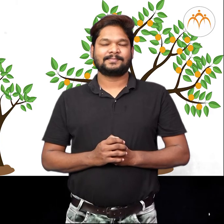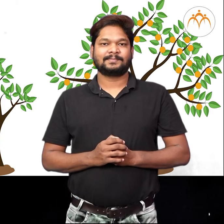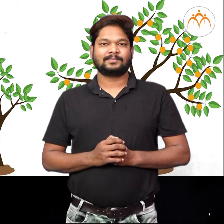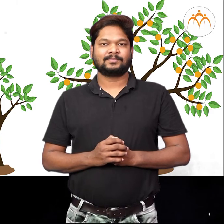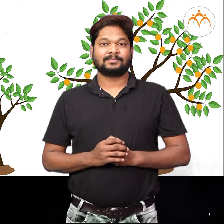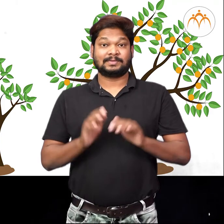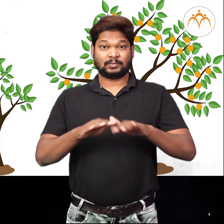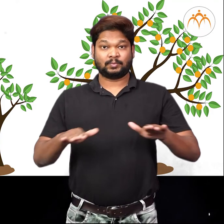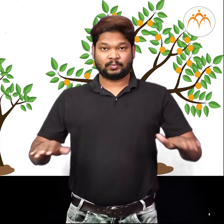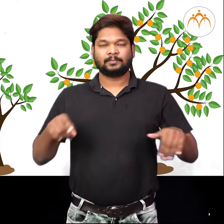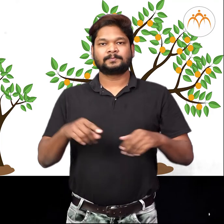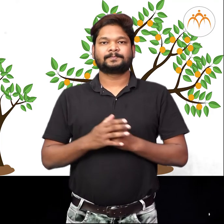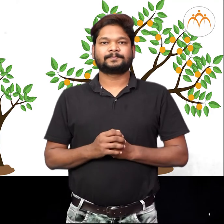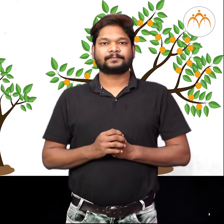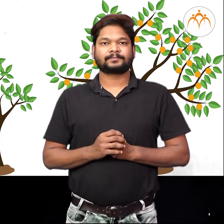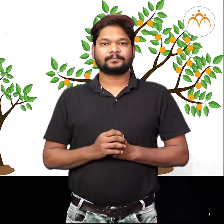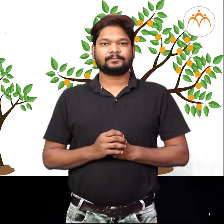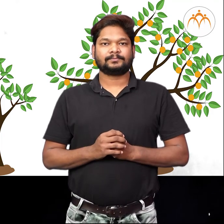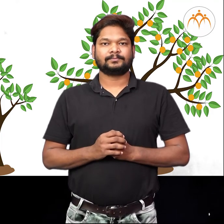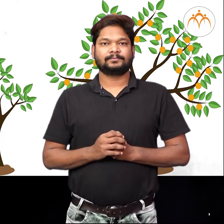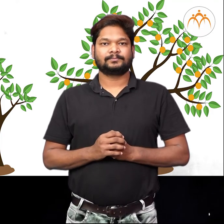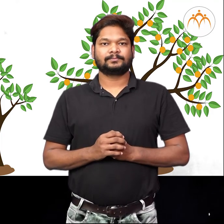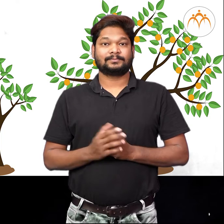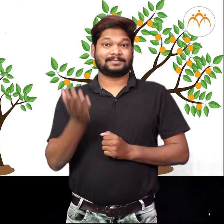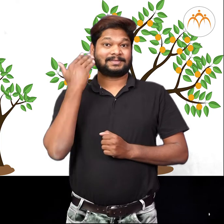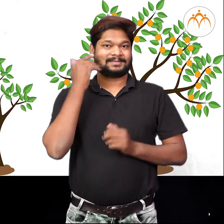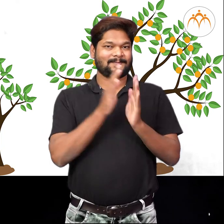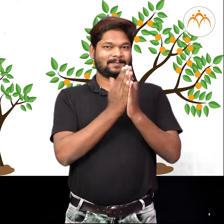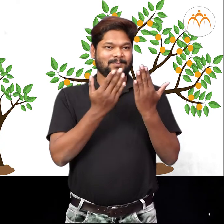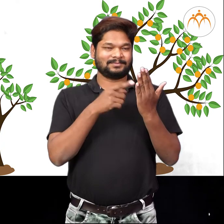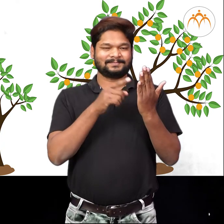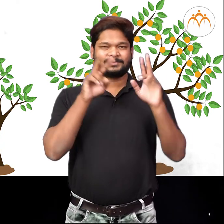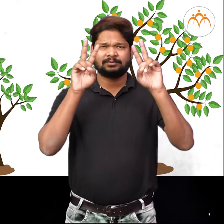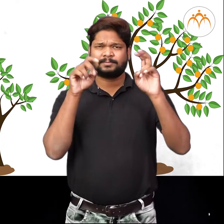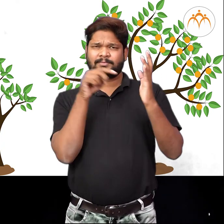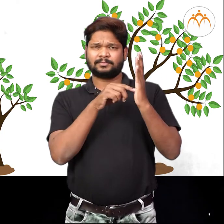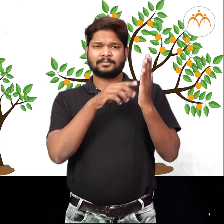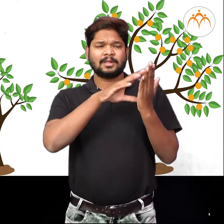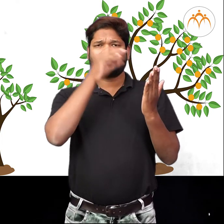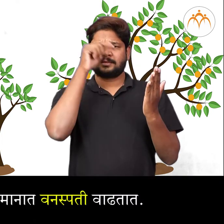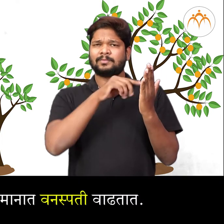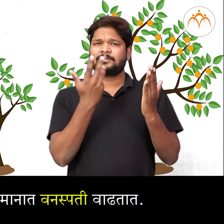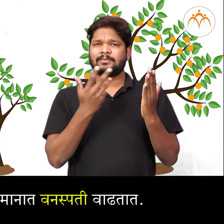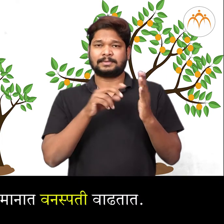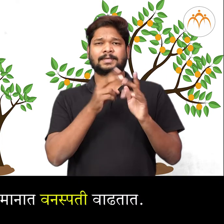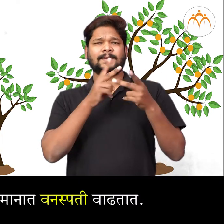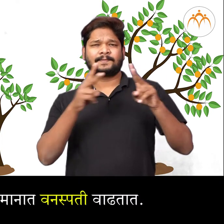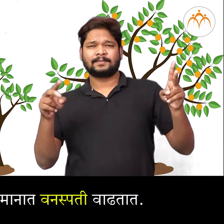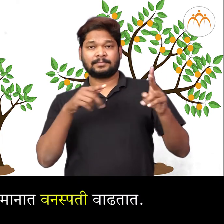विद्यार्थी मित्रानू, पहिलेया पाठात तुमी शिकलात, की वेग-वेगलेया हावामानात